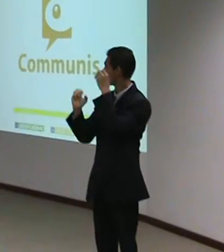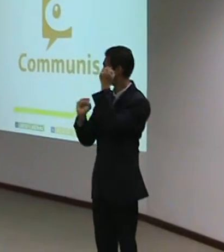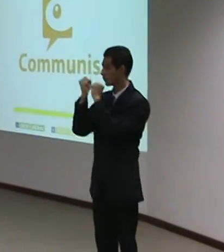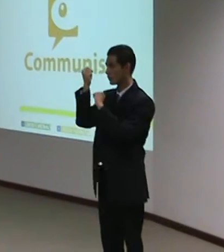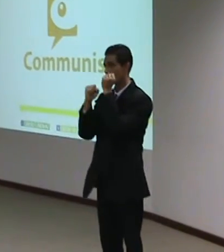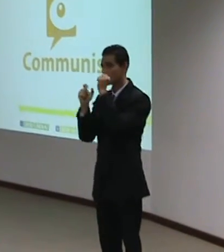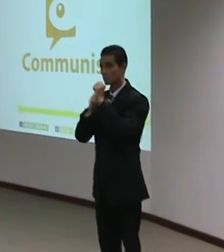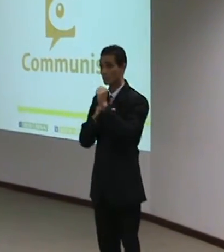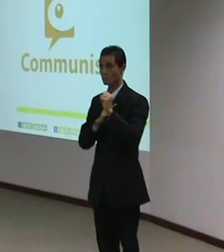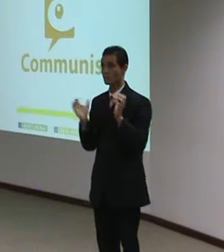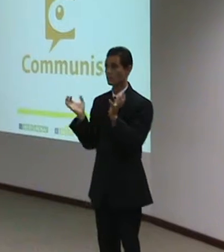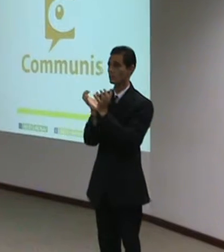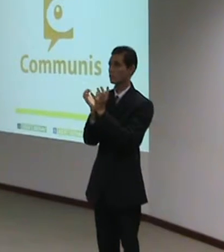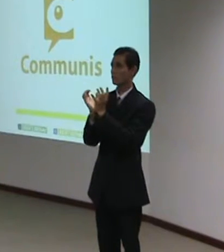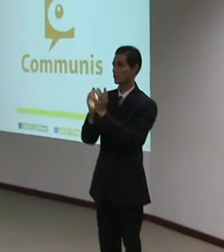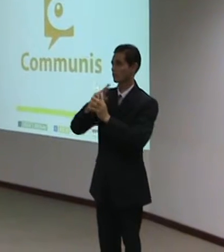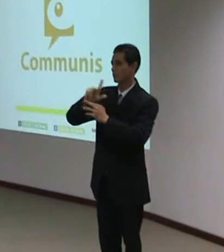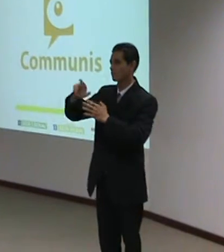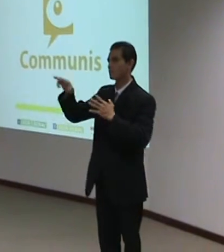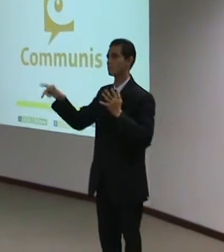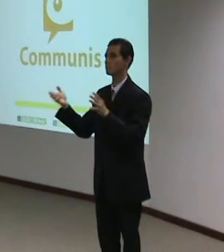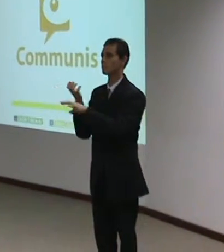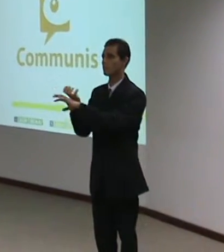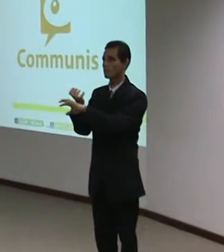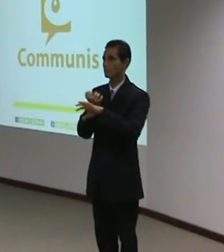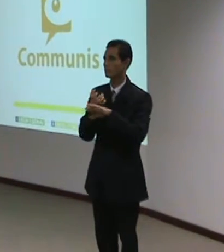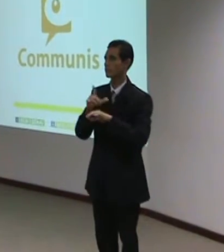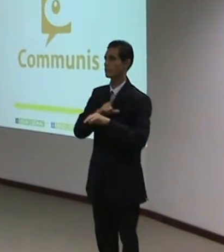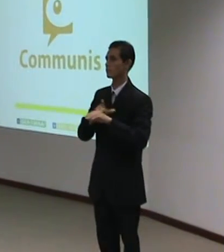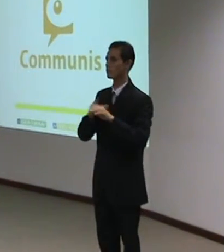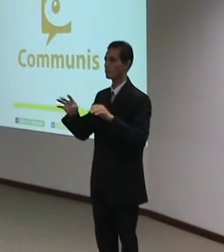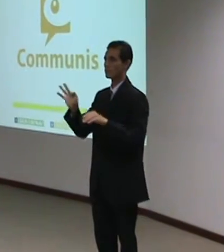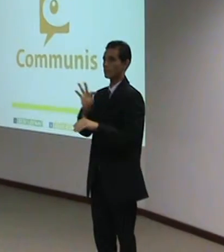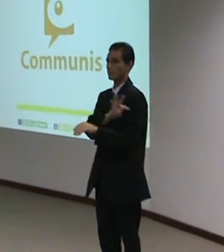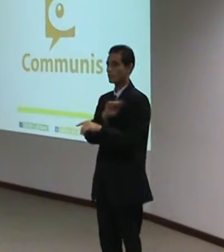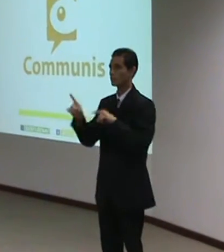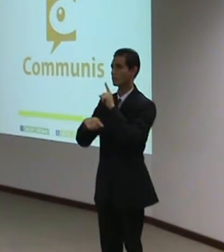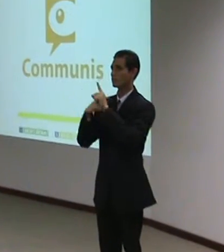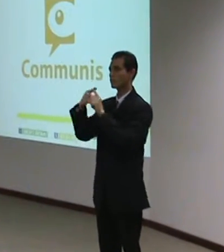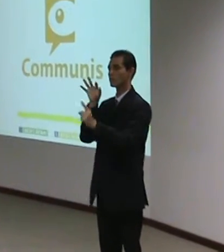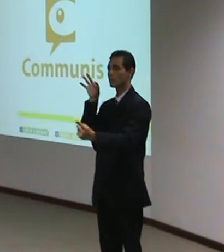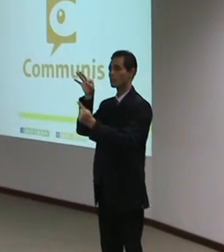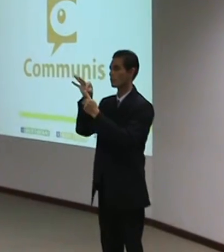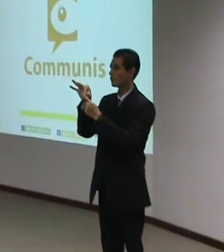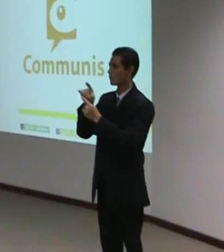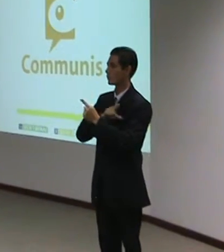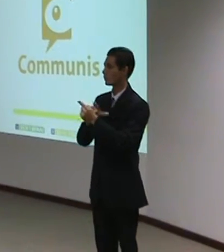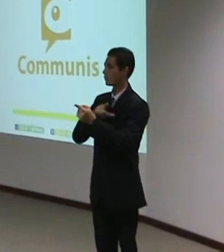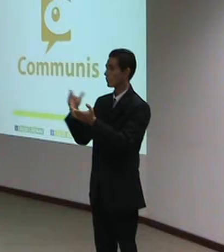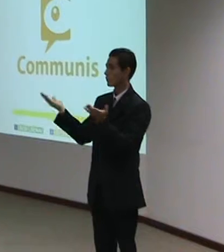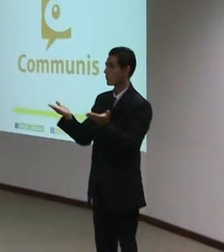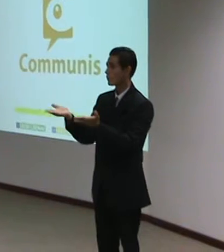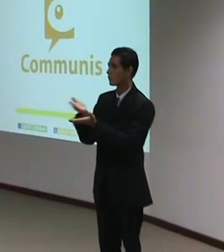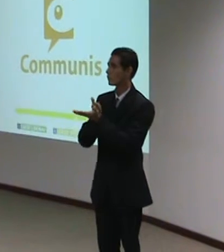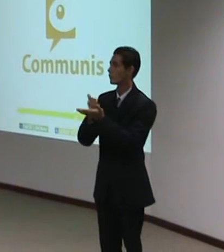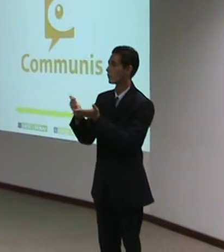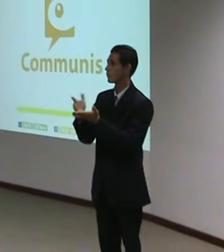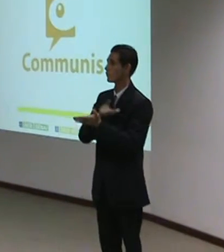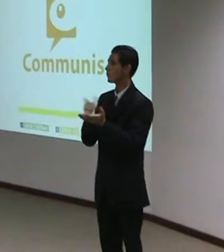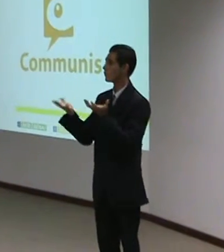composta por técnicos e especialistas Dando início, queremos registrar a presença das seguintes